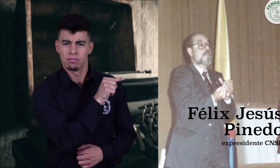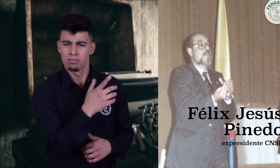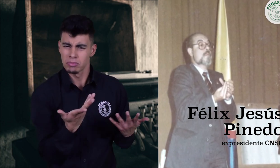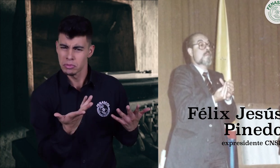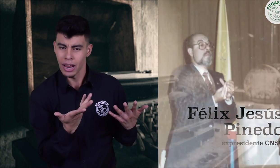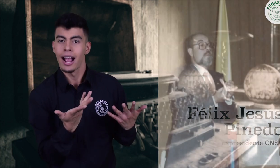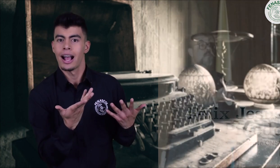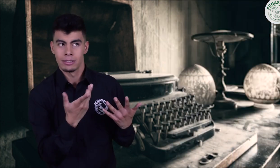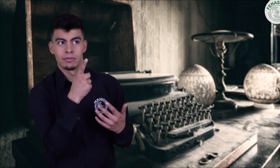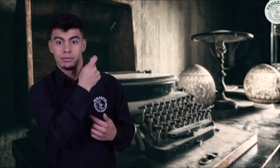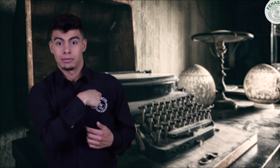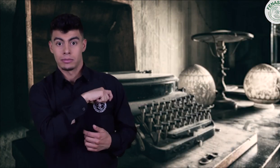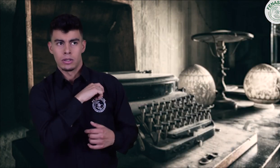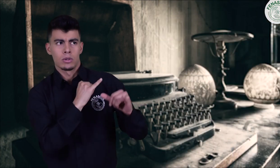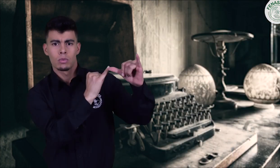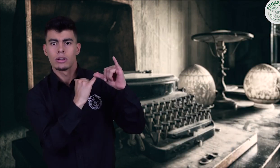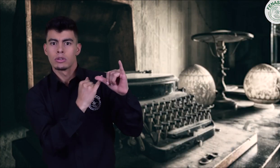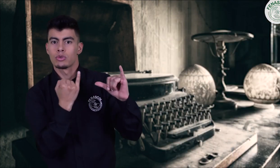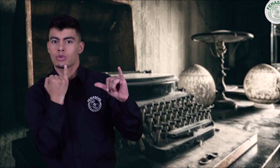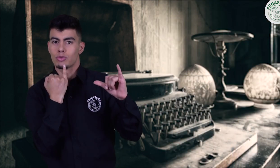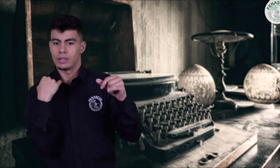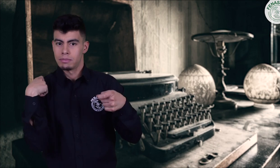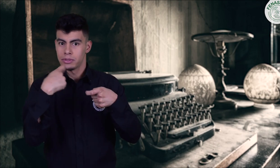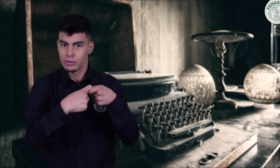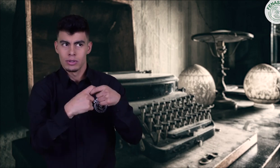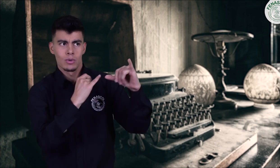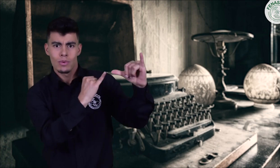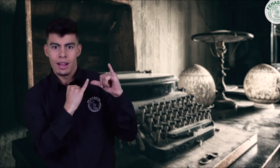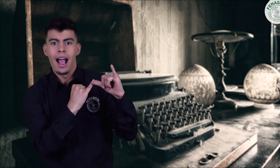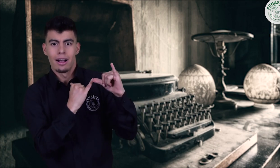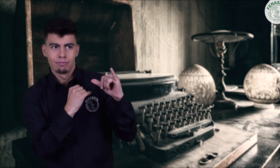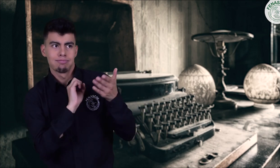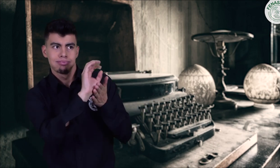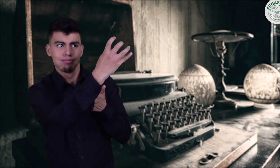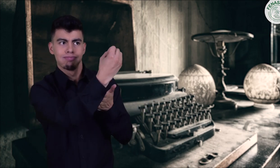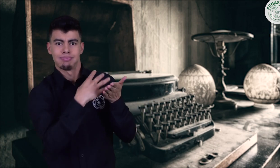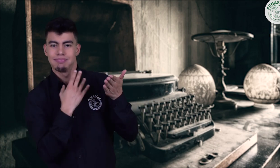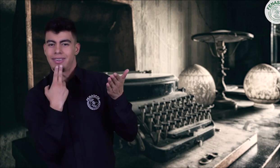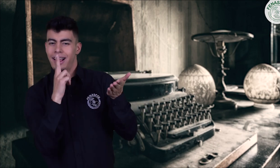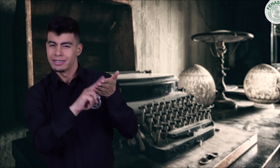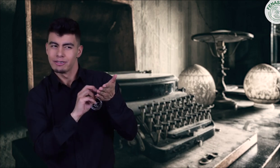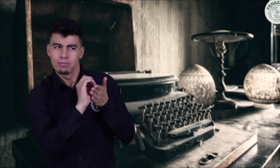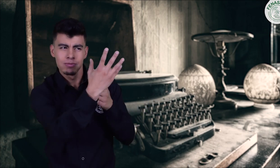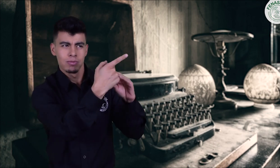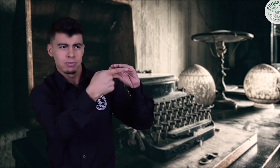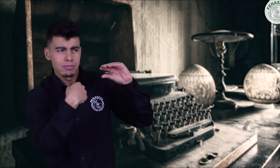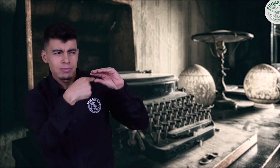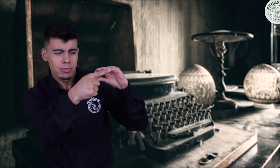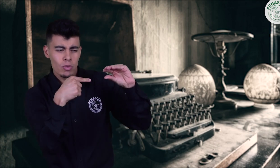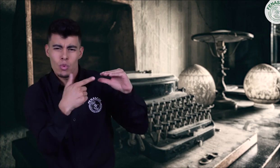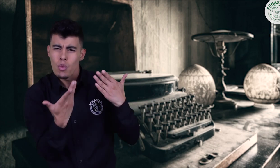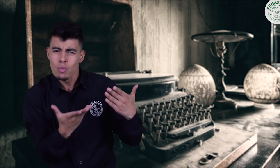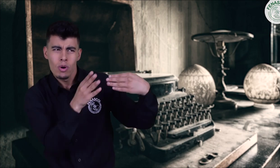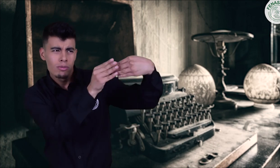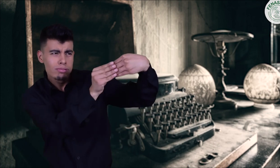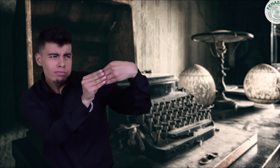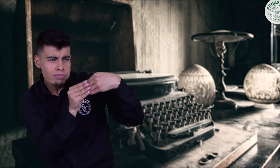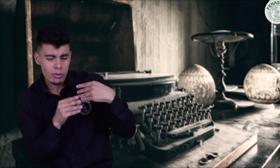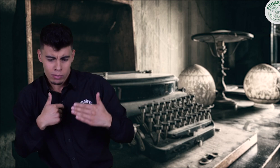Aprovechando su manejo del español, por medio de cartas escritas, asesoraron a las asociaciones colombianas sobre